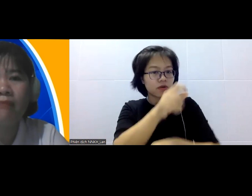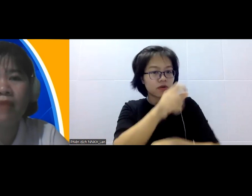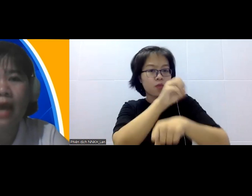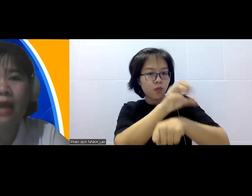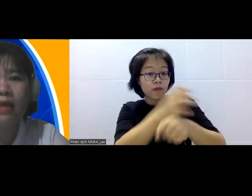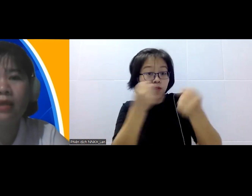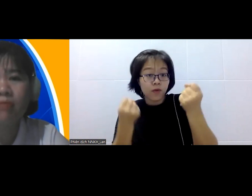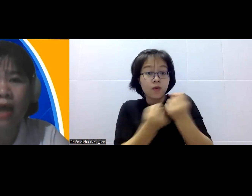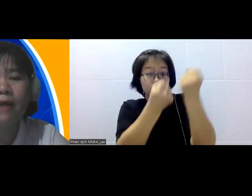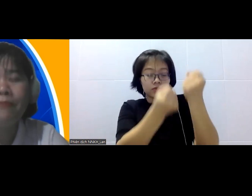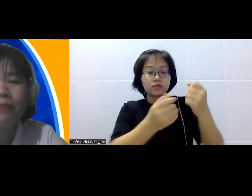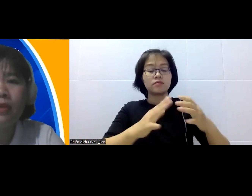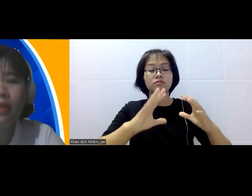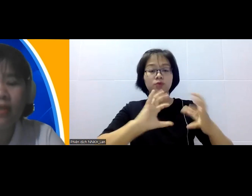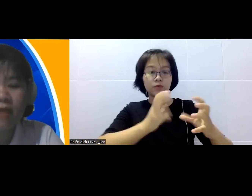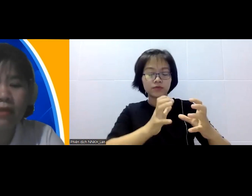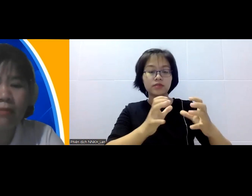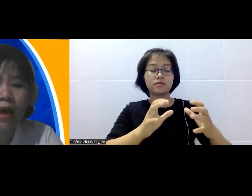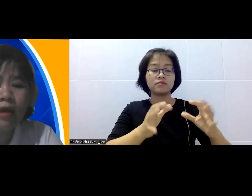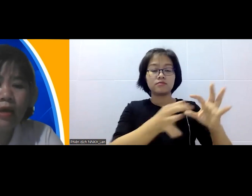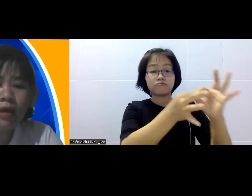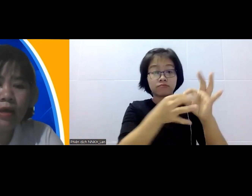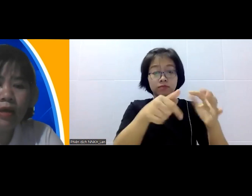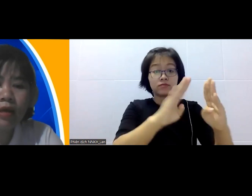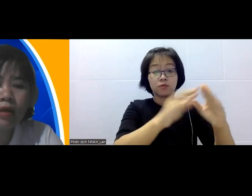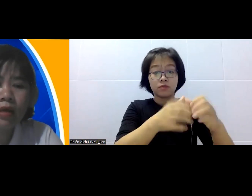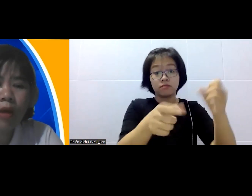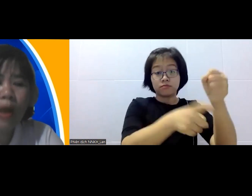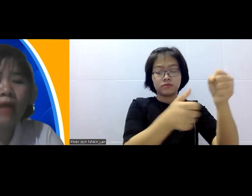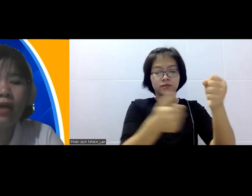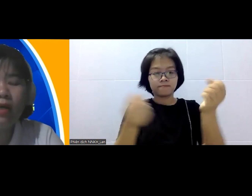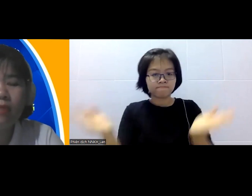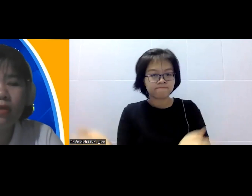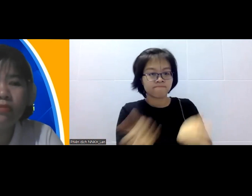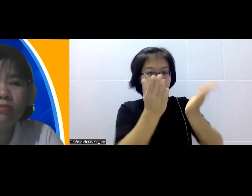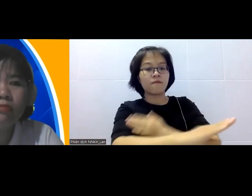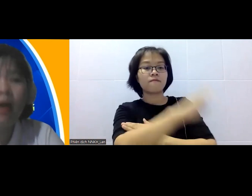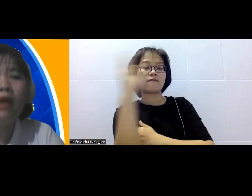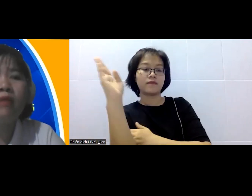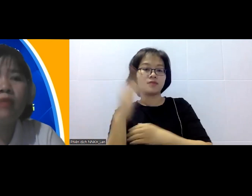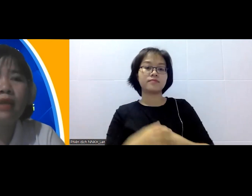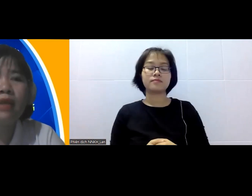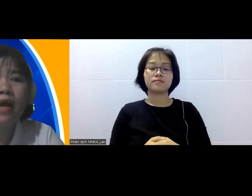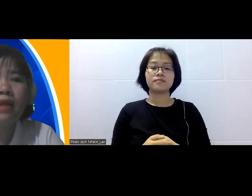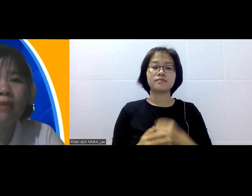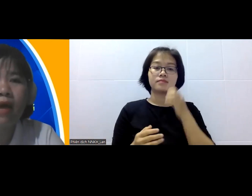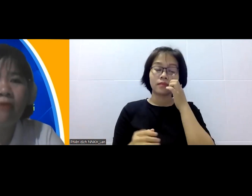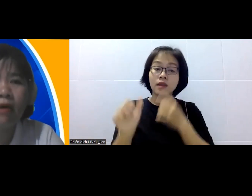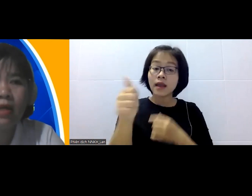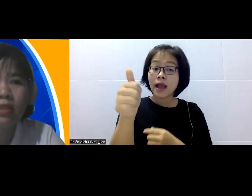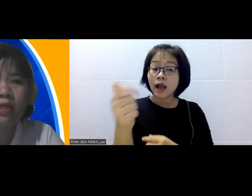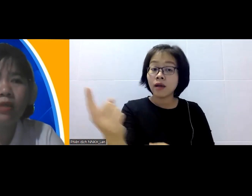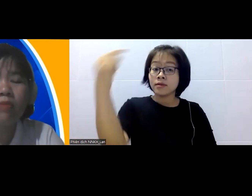Apatina là những người nông dân đó chính cái việc mà đoàn nào tới mình cũng mời nông dân tham gia tham